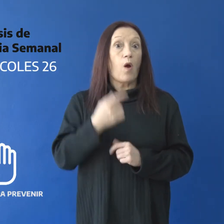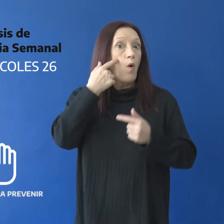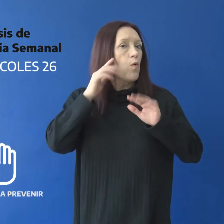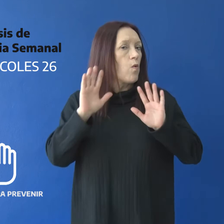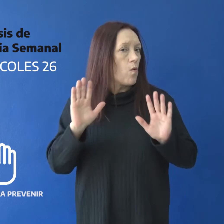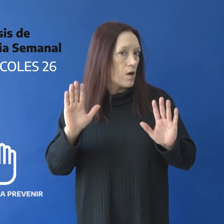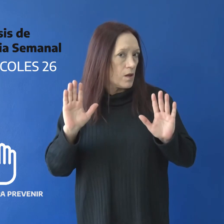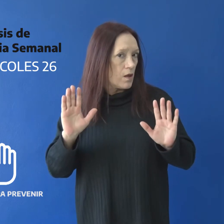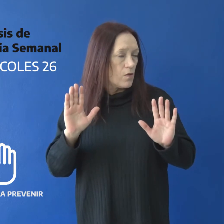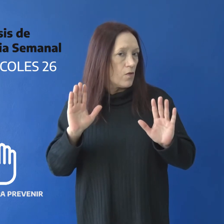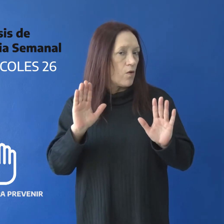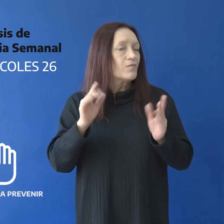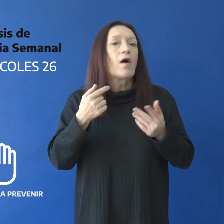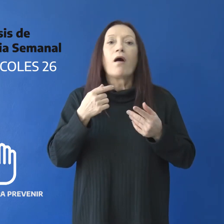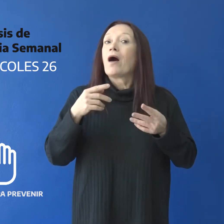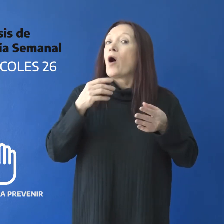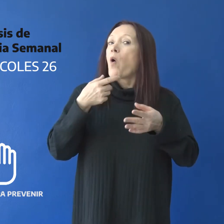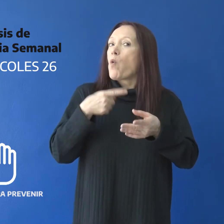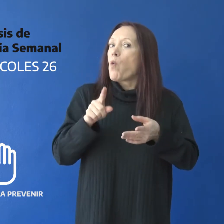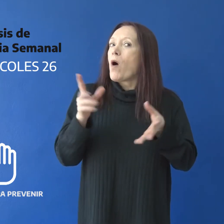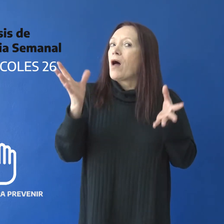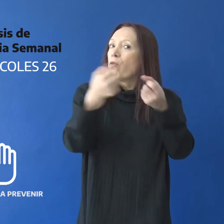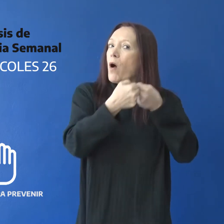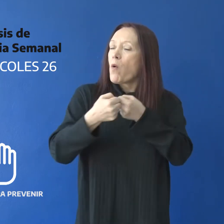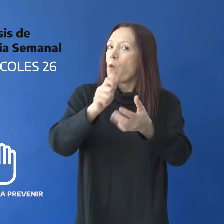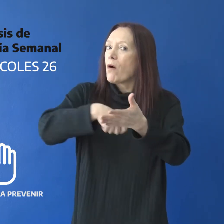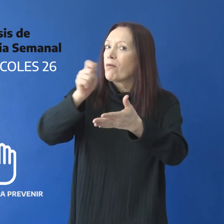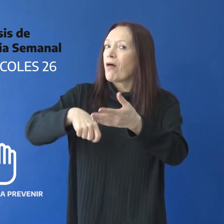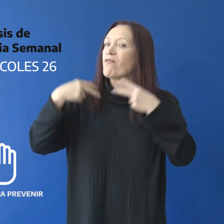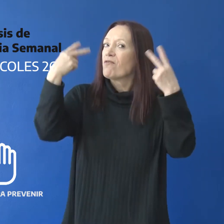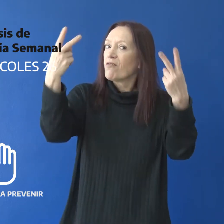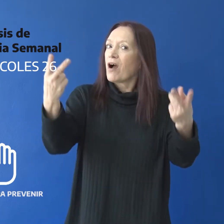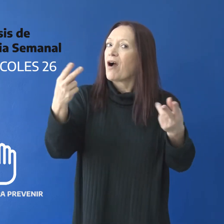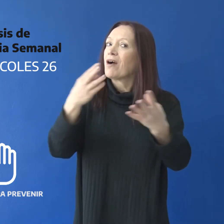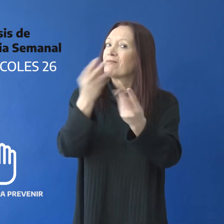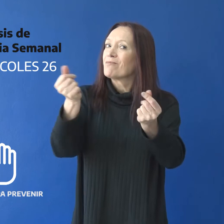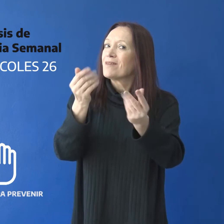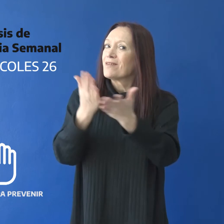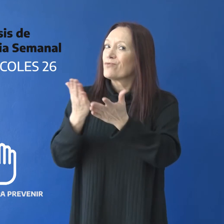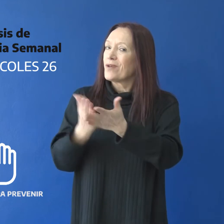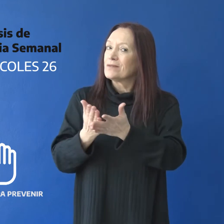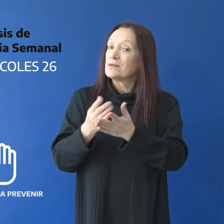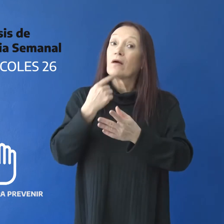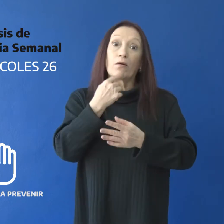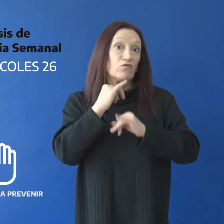Advertencia sobre contratación de viajes estudiantiles La Secretaría de Estado de Turismo de Santa Cruz